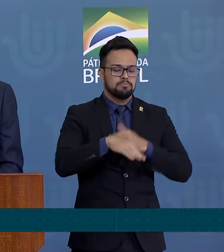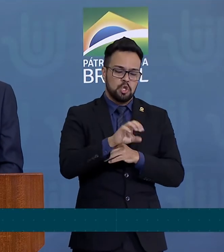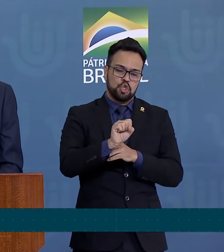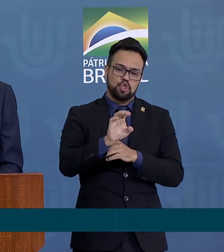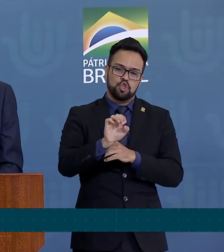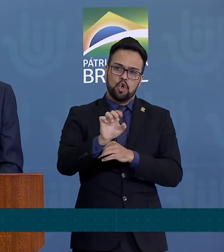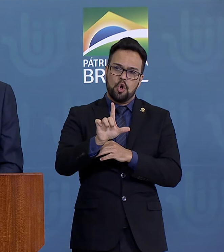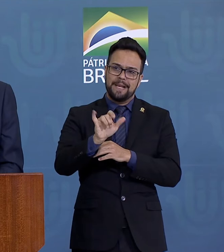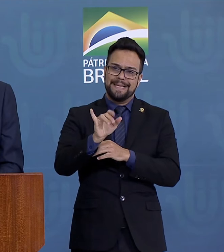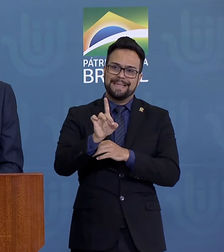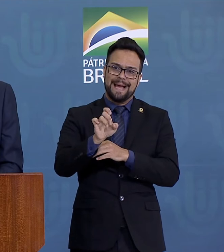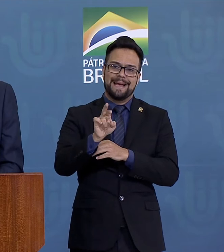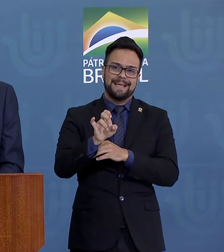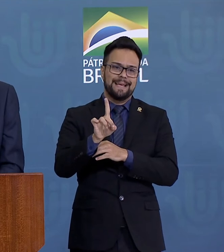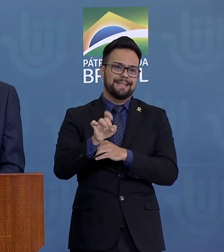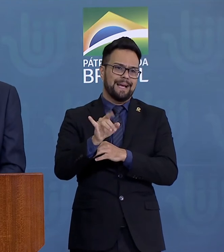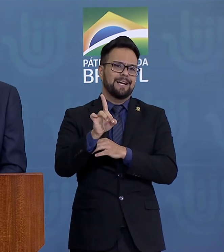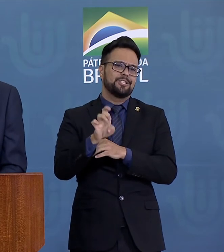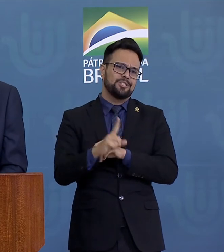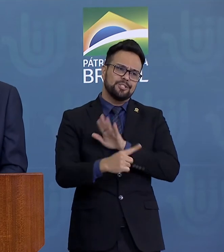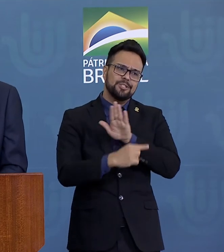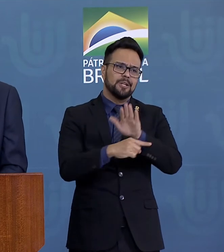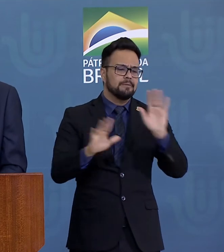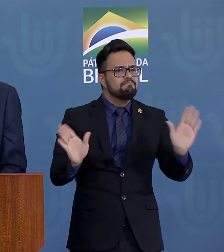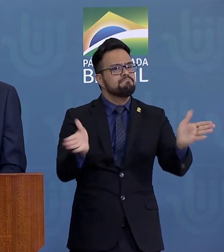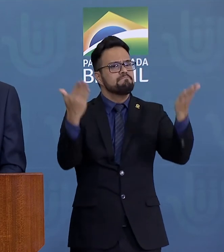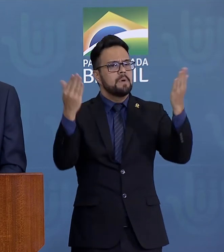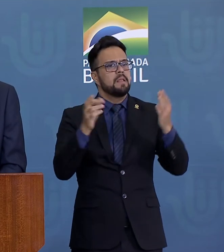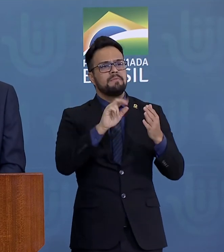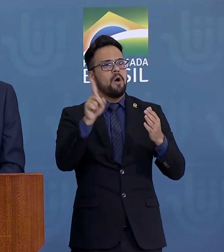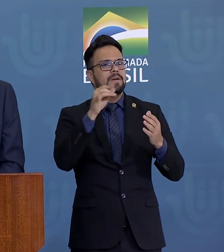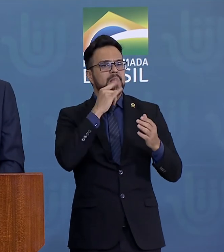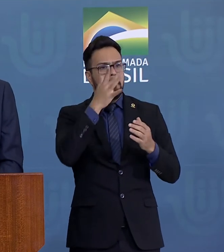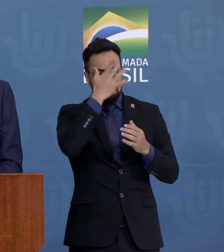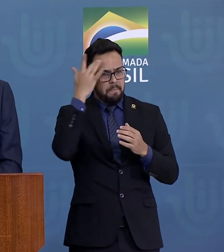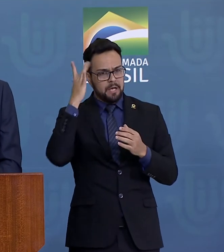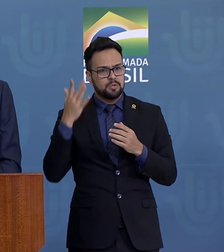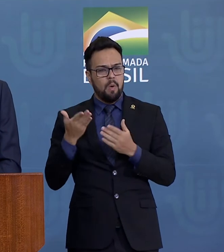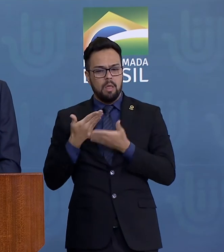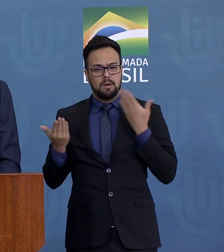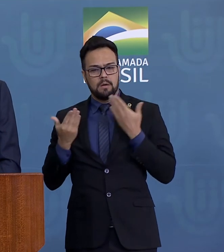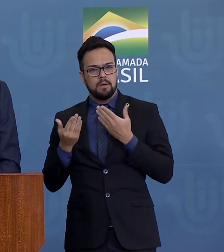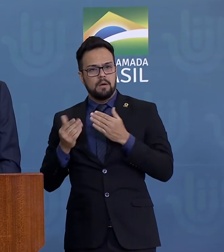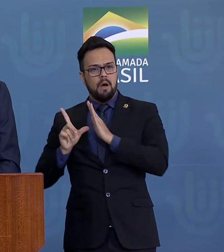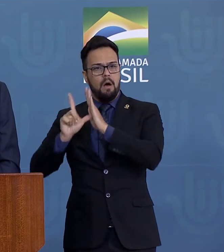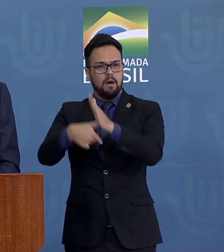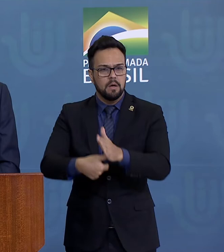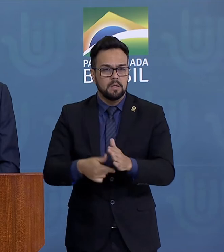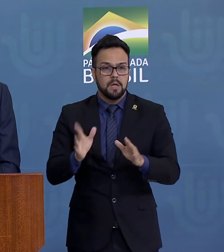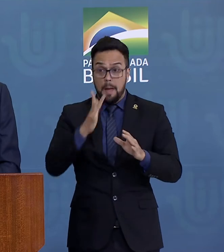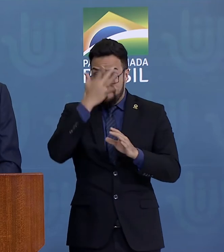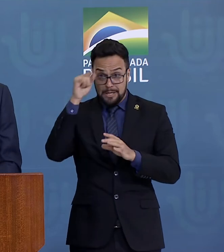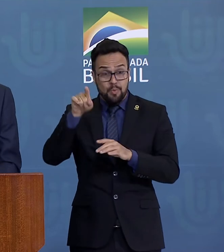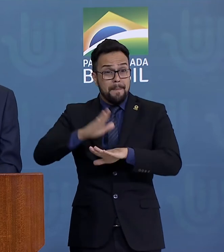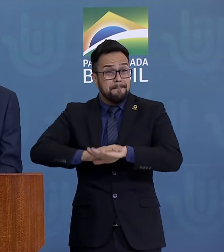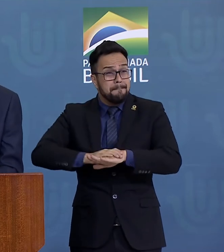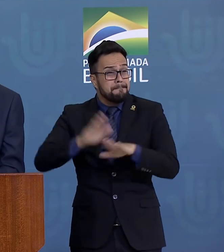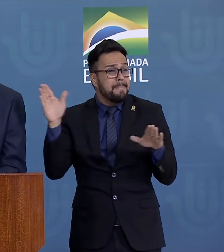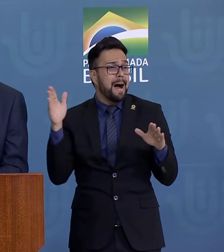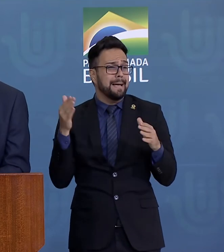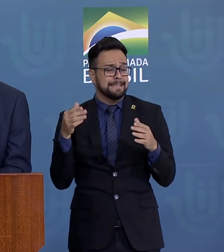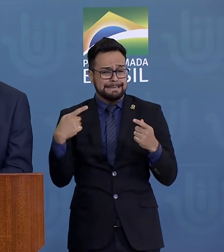desenvolvimento da sociedade humana, de não deixar as pessoas para trás, de não deixar os que mais necessitam, os mais